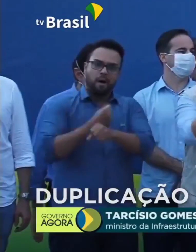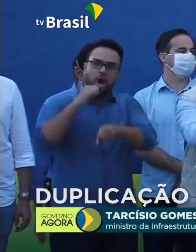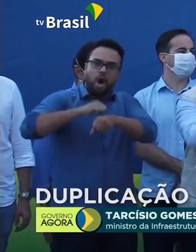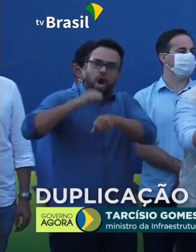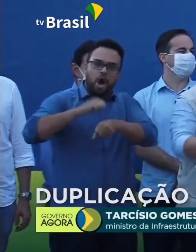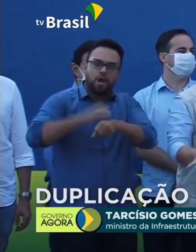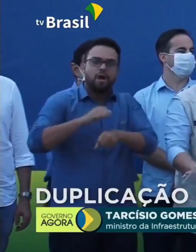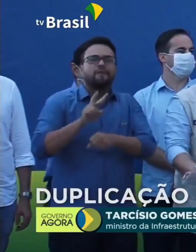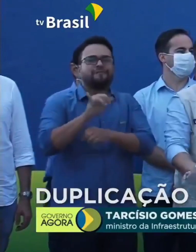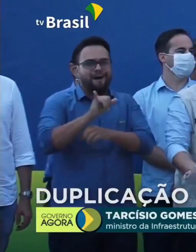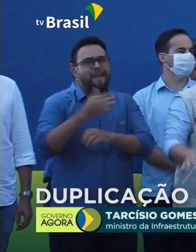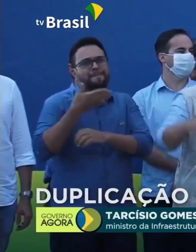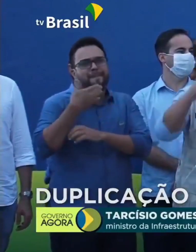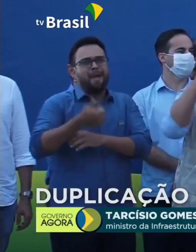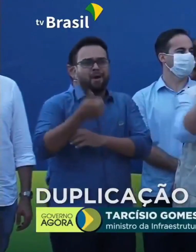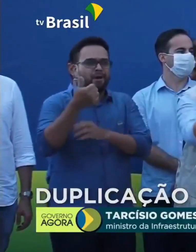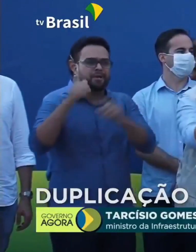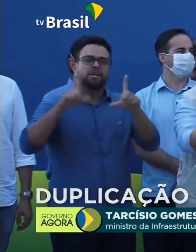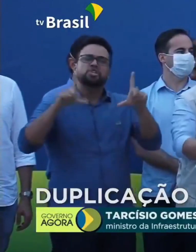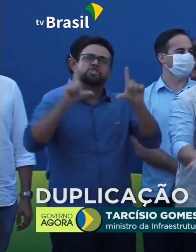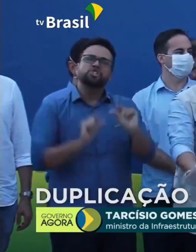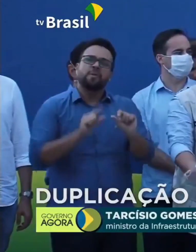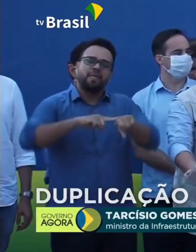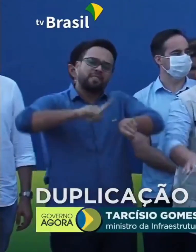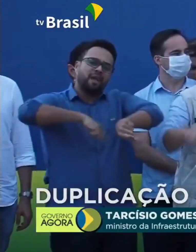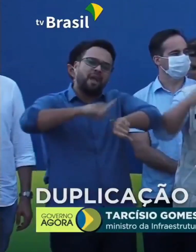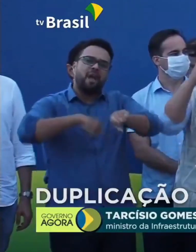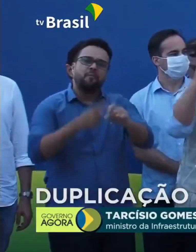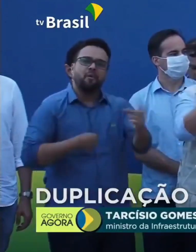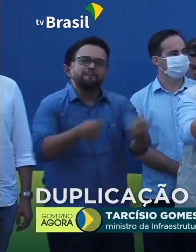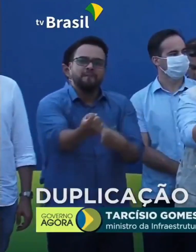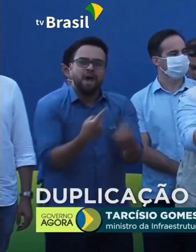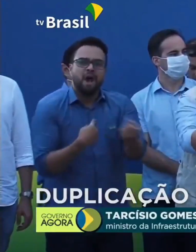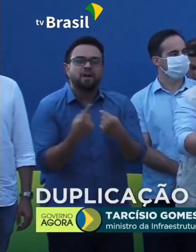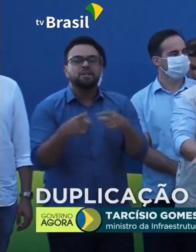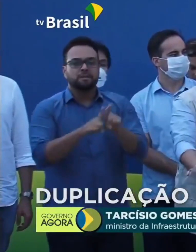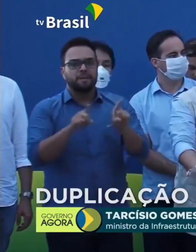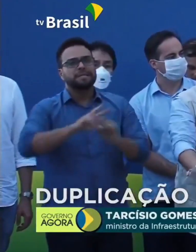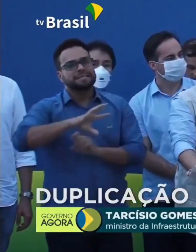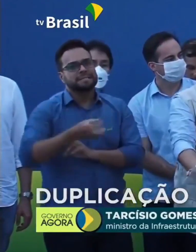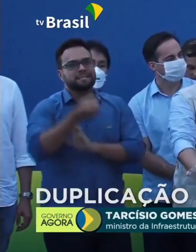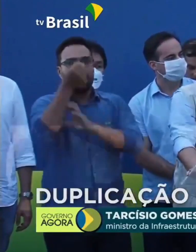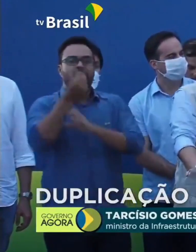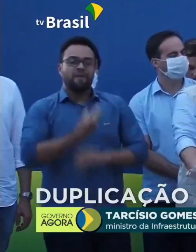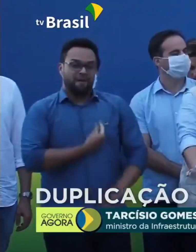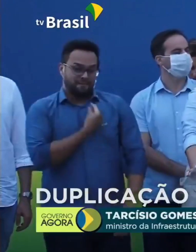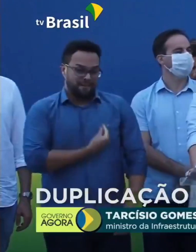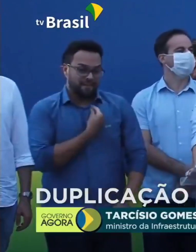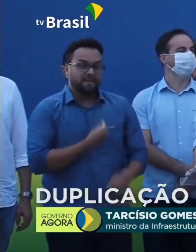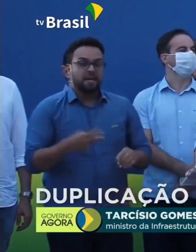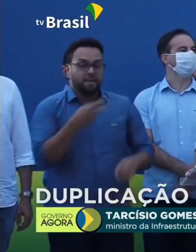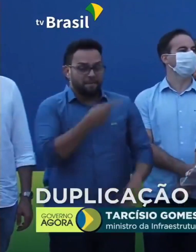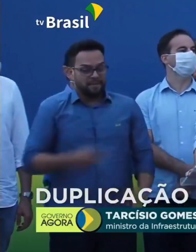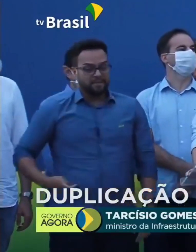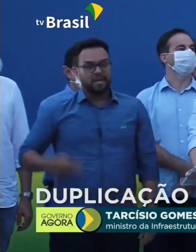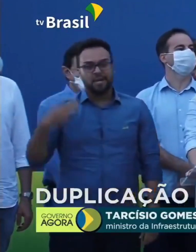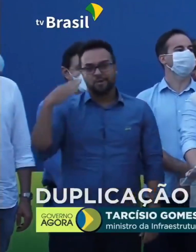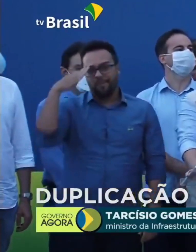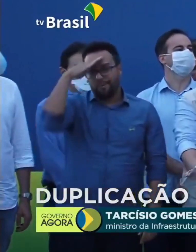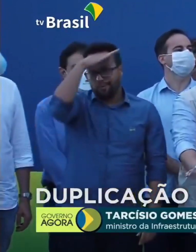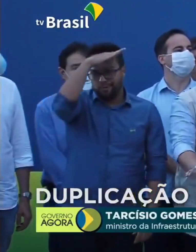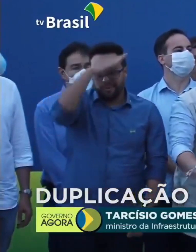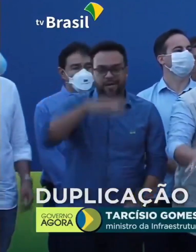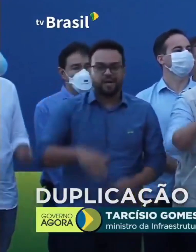melhoria no nível de serviço, diminuição do tempo de viagem, vai salvar vidas. E o presidente Bolsonaro está